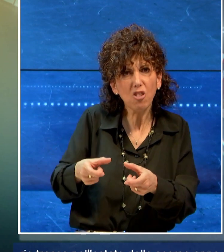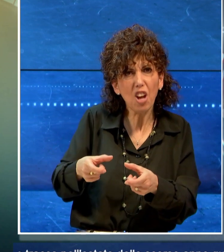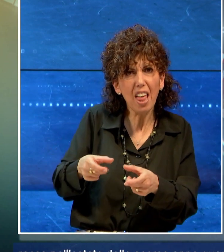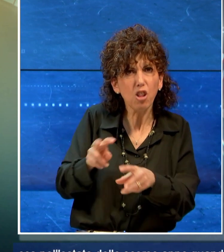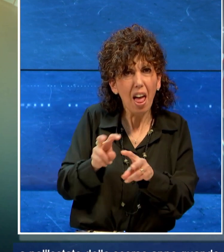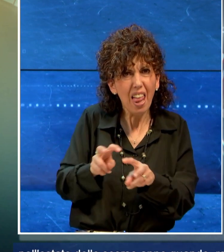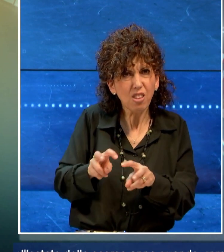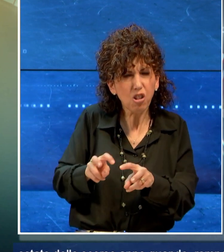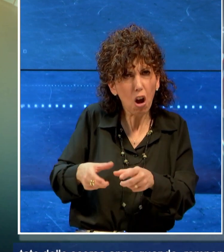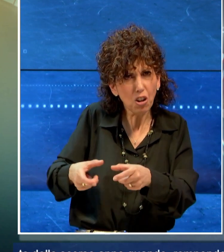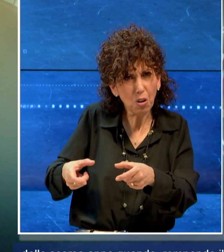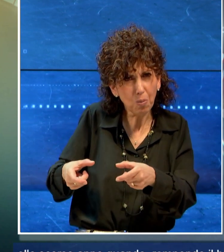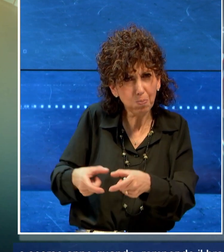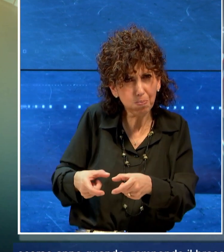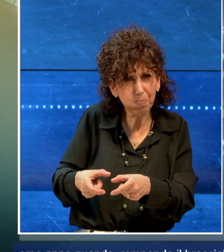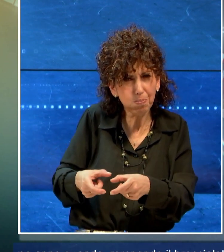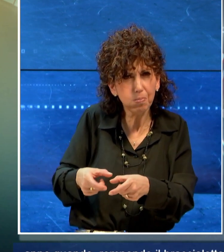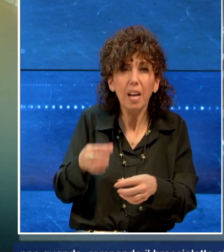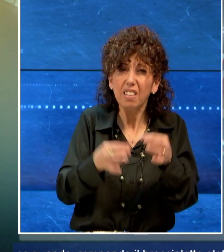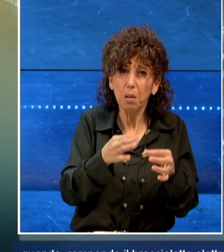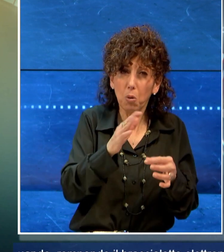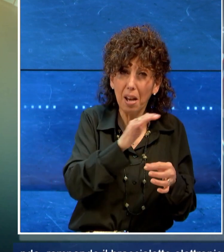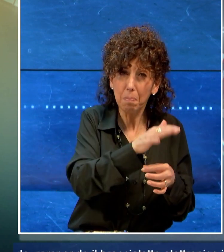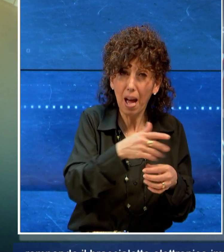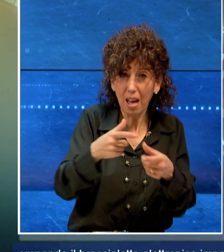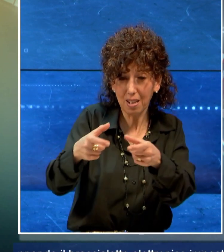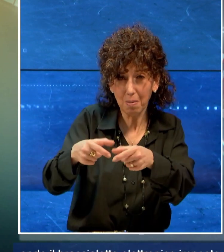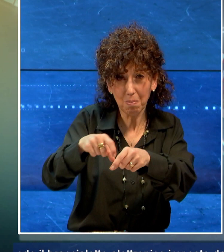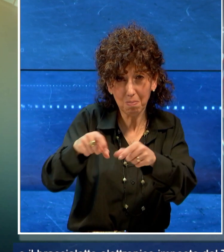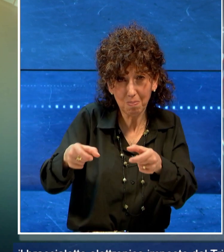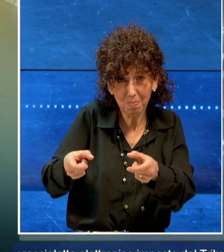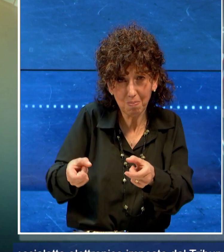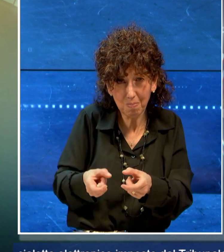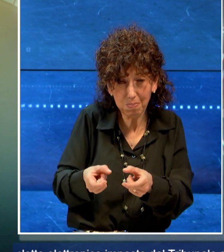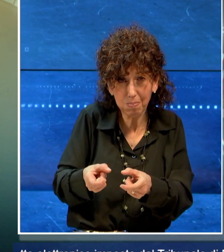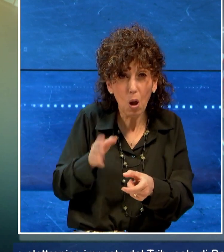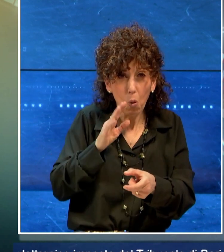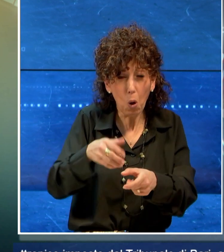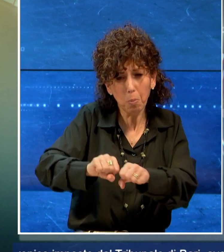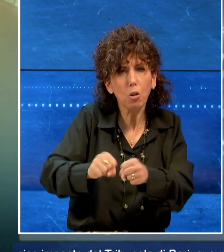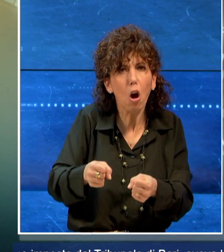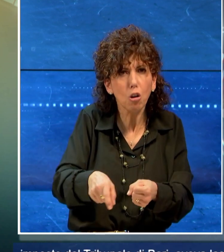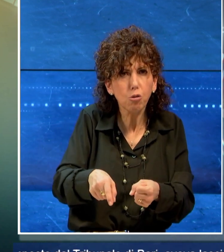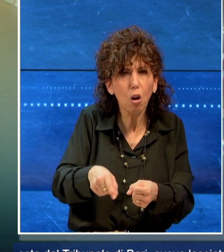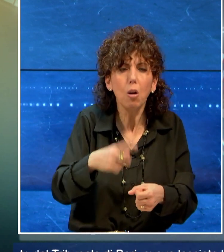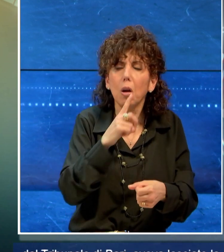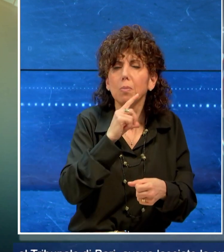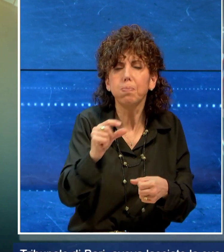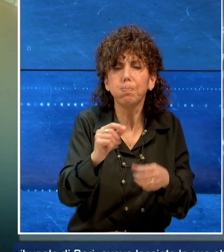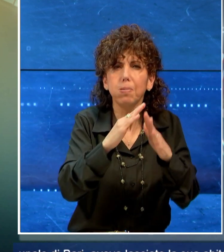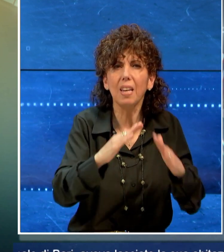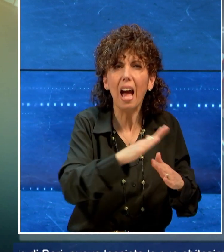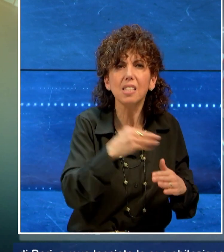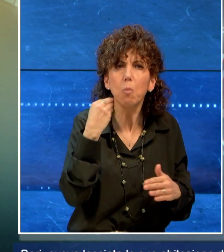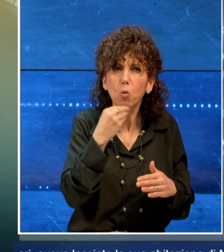elettronico imposto dal Tribunale di Bari aveva lasciato la sua abitazione di